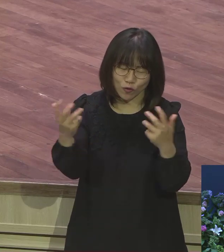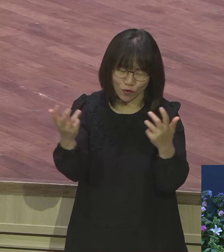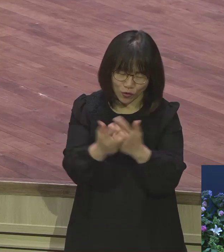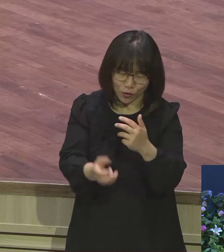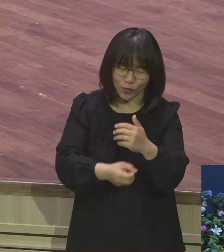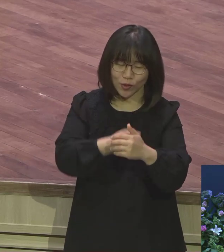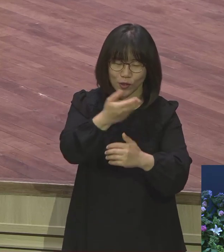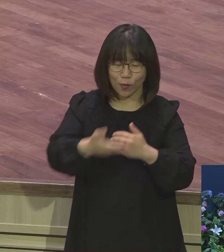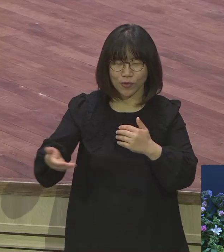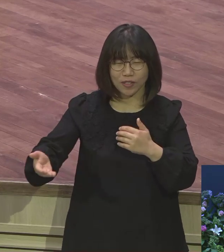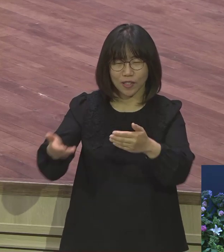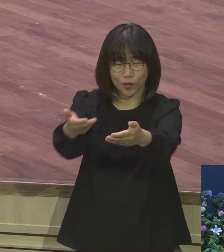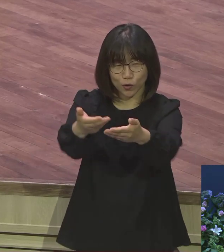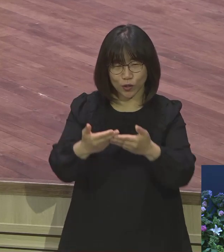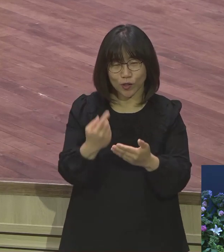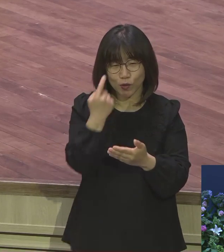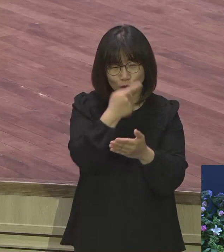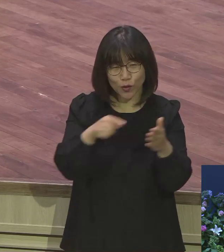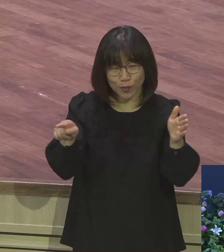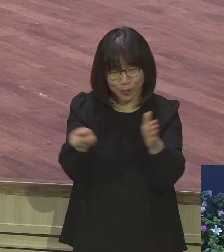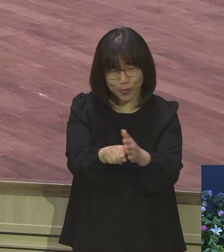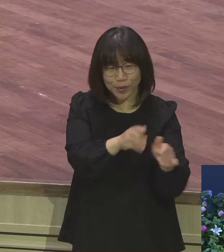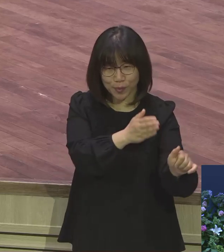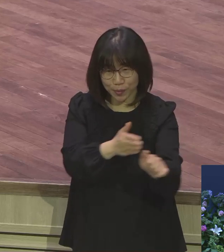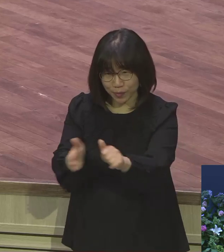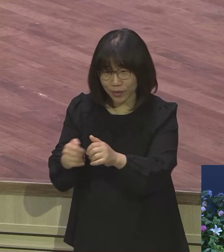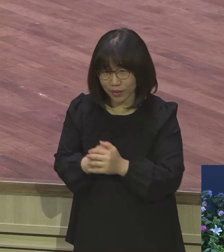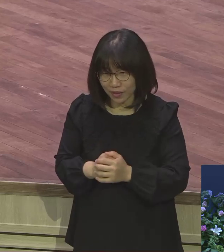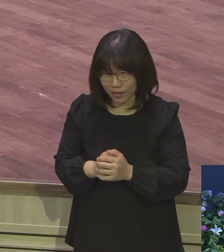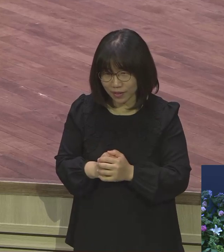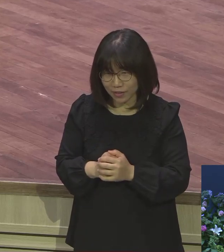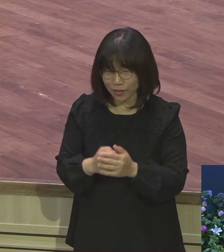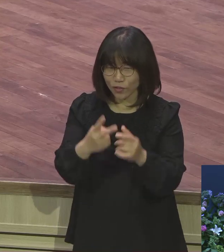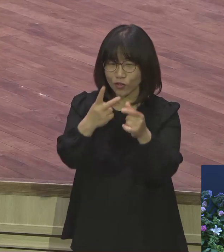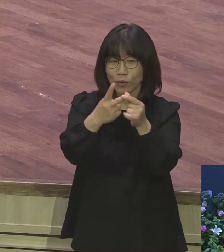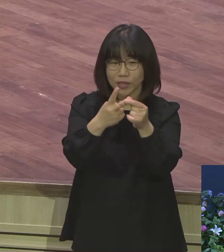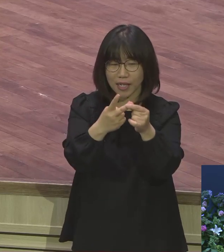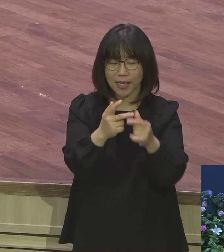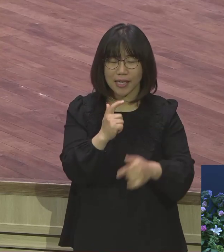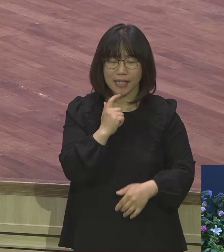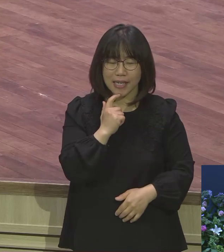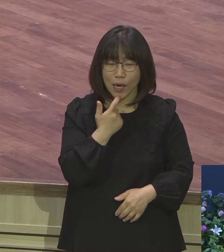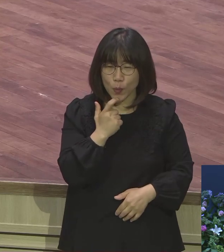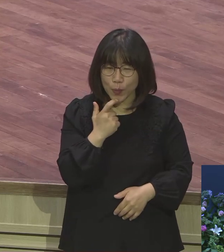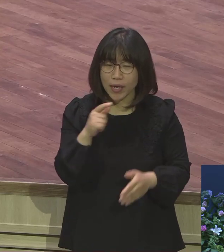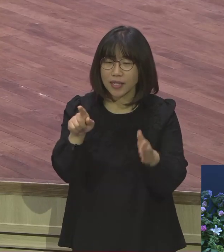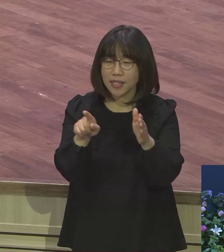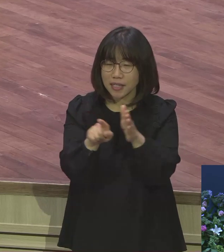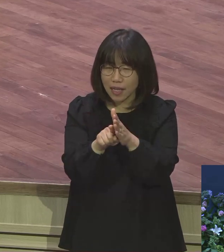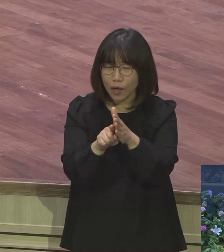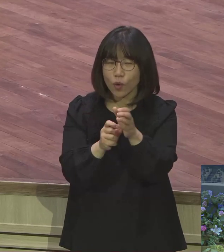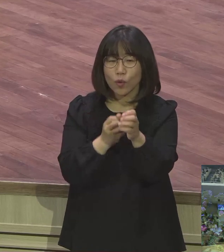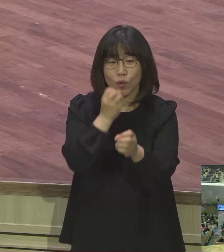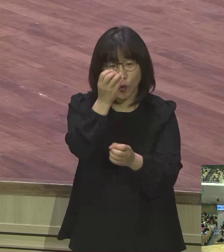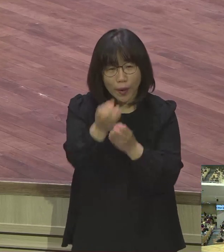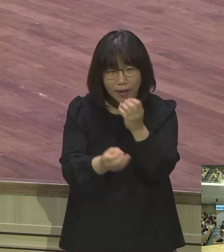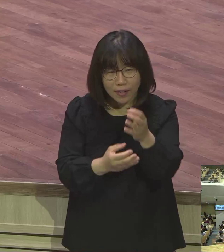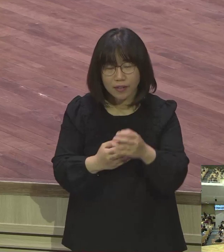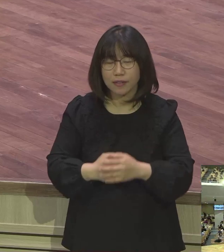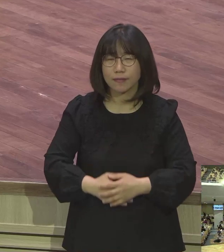이루시기를 짐으로 축복합니다 두 번째로 야곱의 신앙고백입니다 16절입니다 야곱이